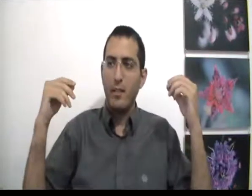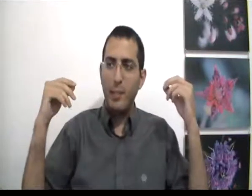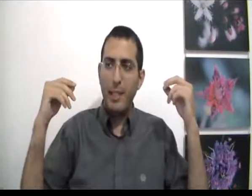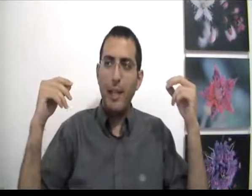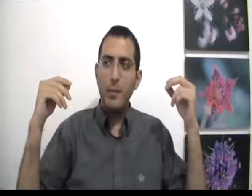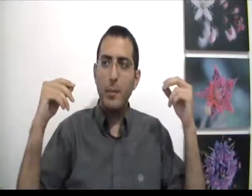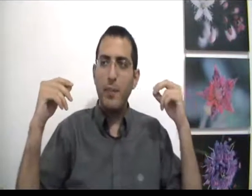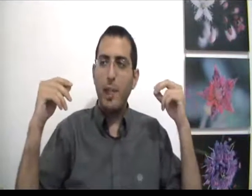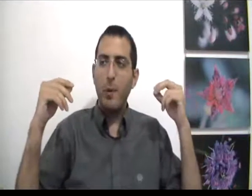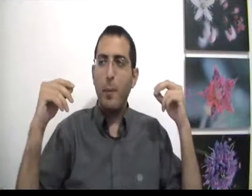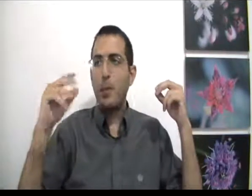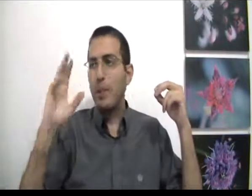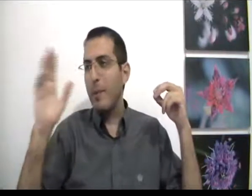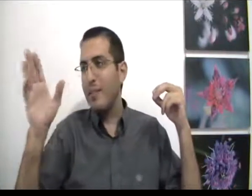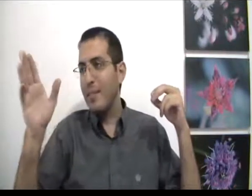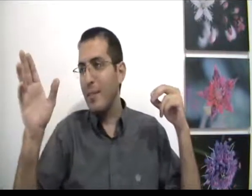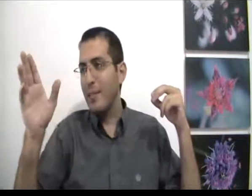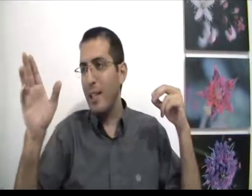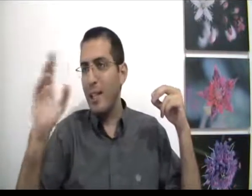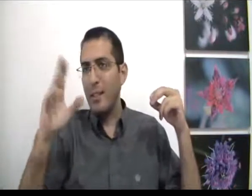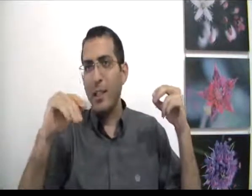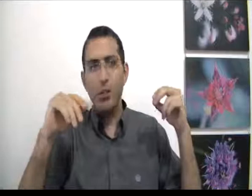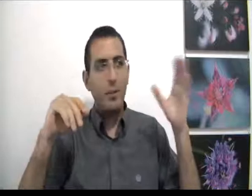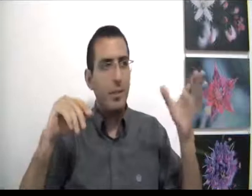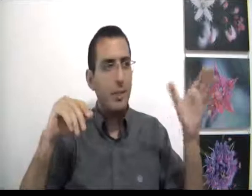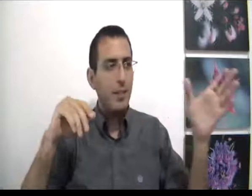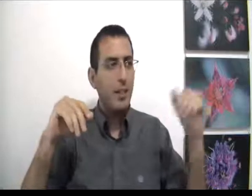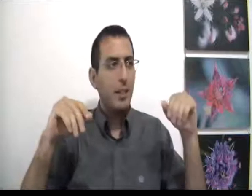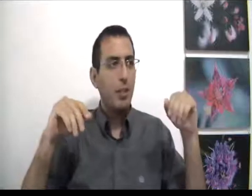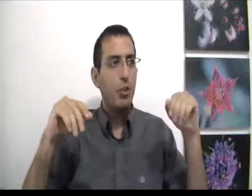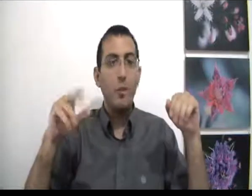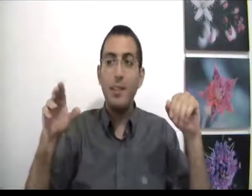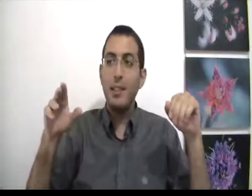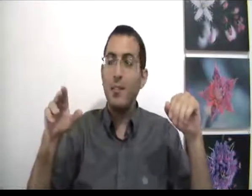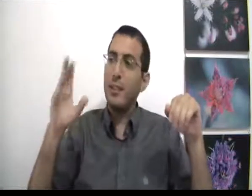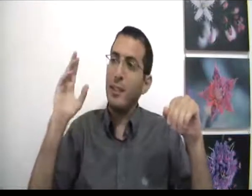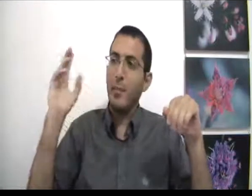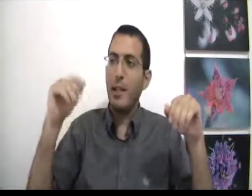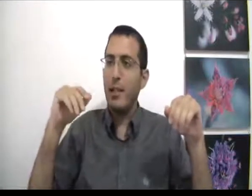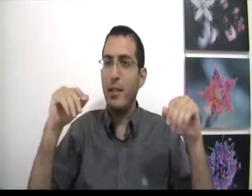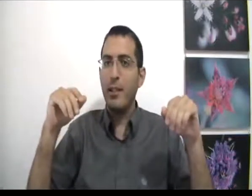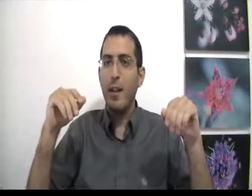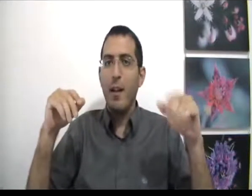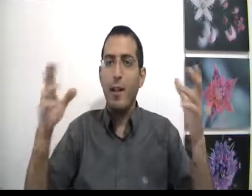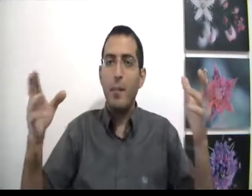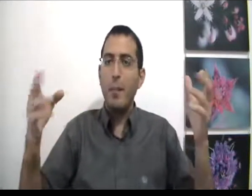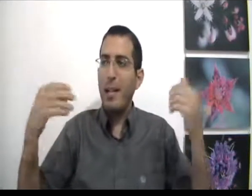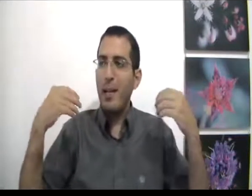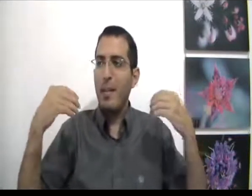ובן אדם שמבטיחים אם אתה עושה את זה ואת זה אתה תרגיש טוב אם אתה עושה את זה ואת זה אתה תרגיש טוב אם אתה עושה את זה ואת זה תקבל גן עדן ואני מדבר גם על האדם